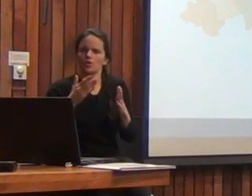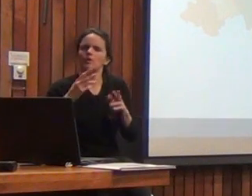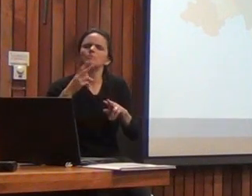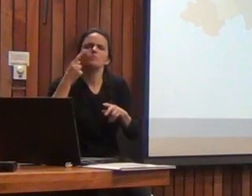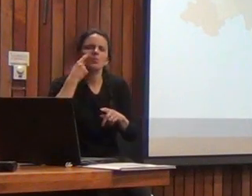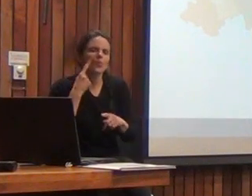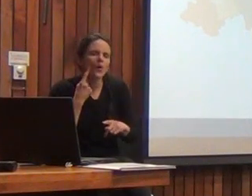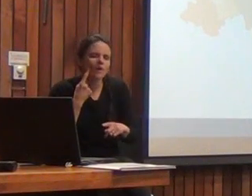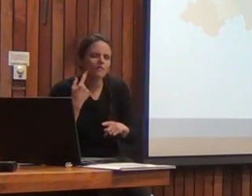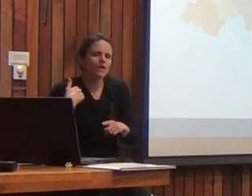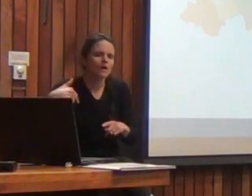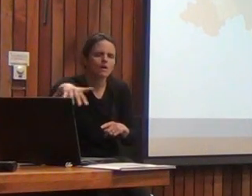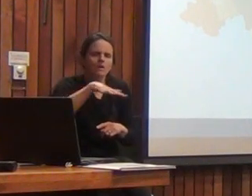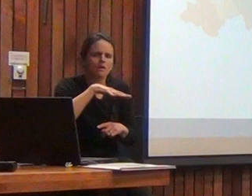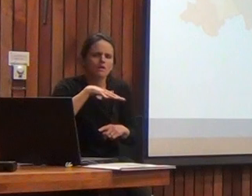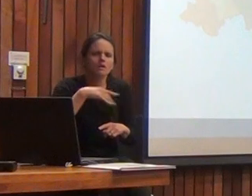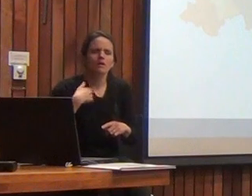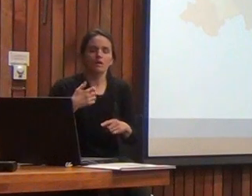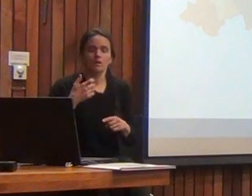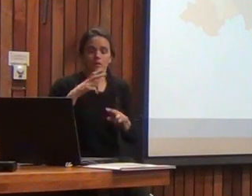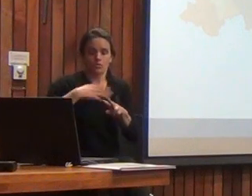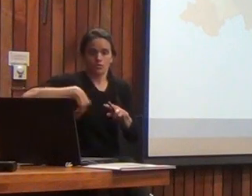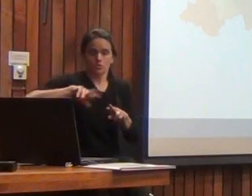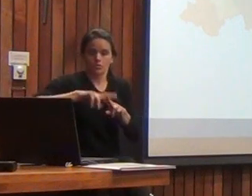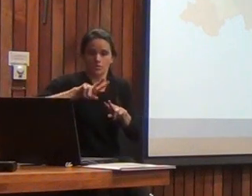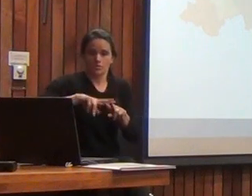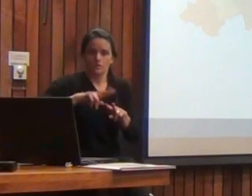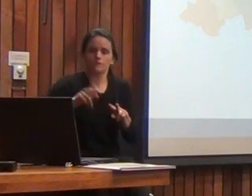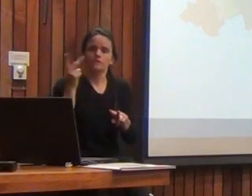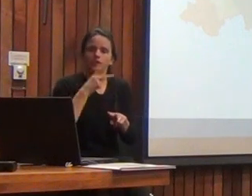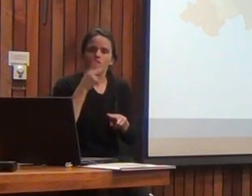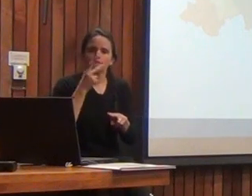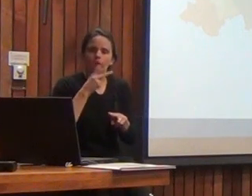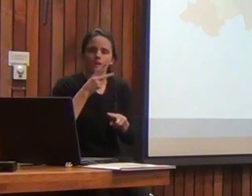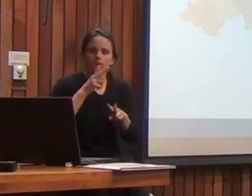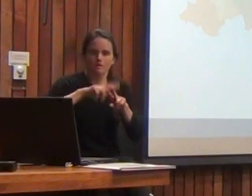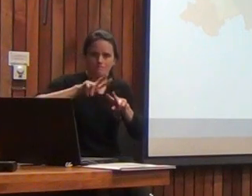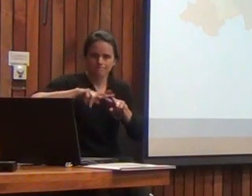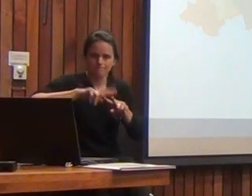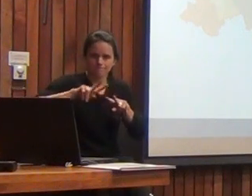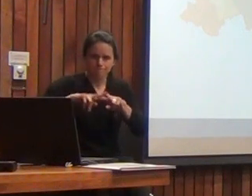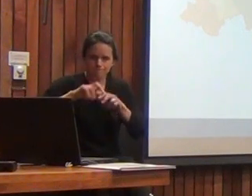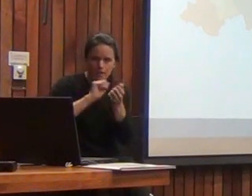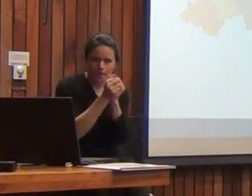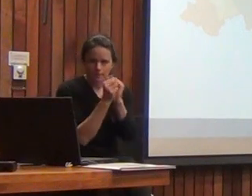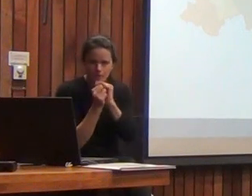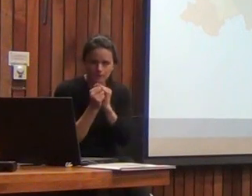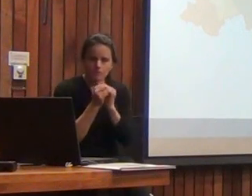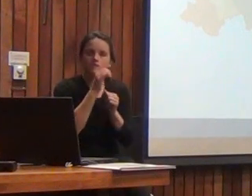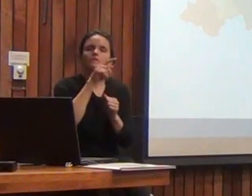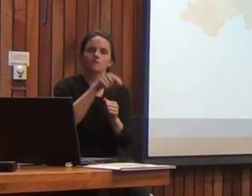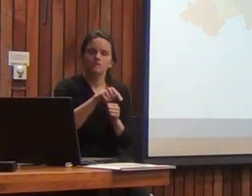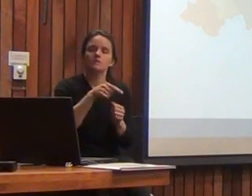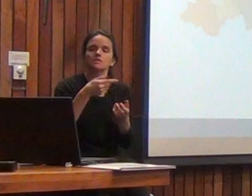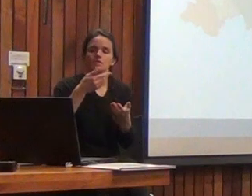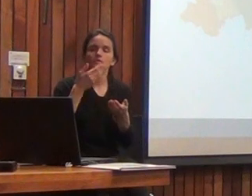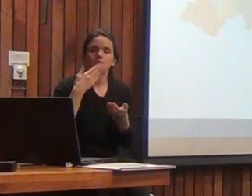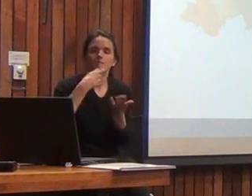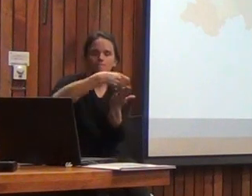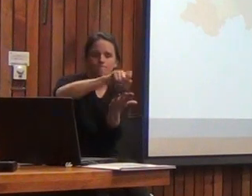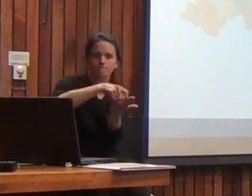probar las subpruebas verbales que habíamos adaptado con ese objetivo le aplicamos las pruebas verbales